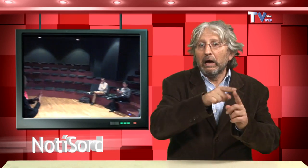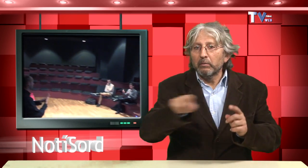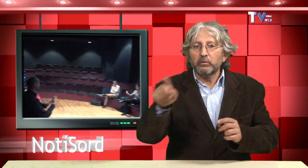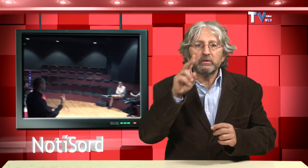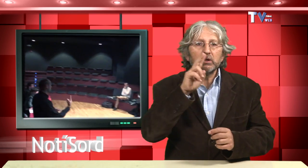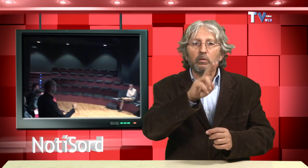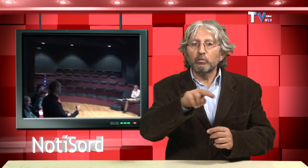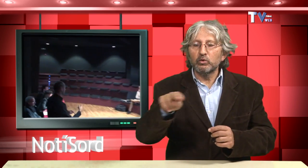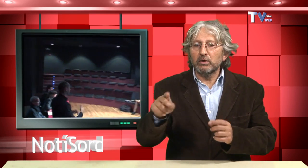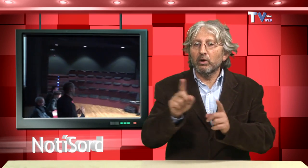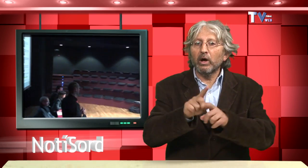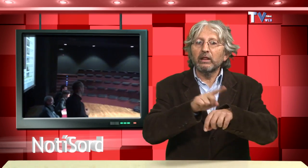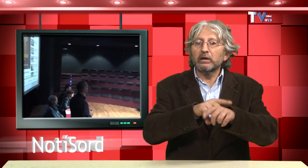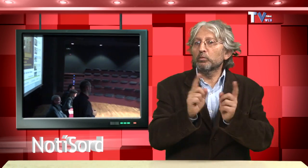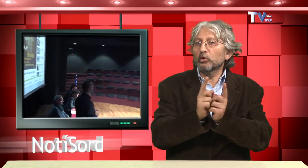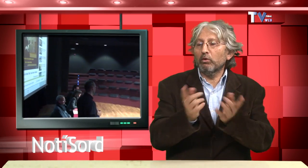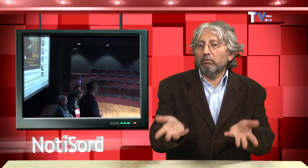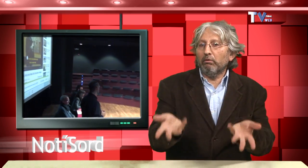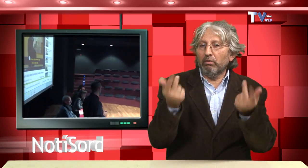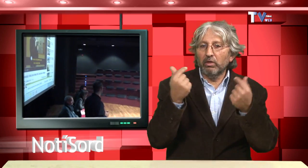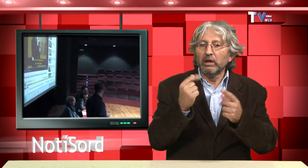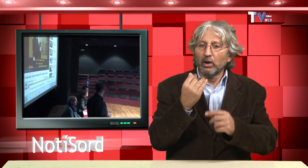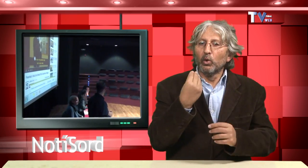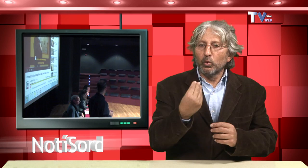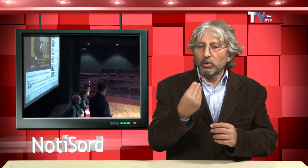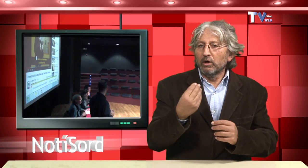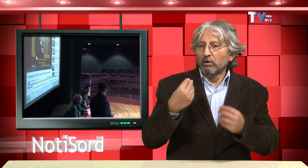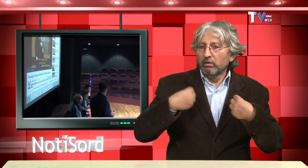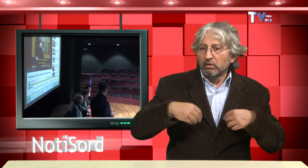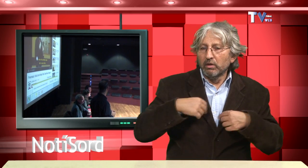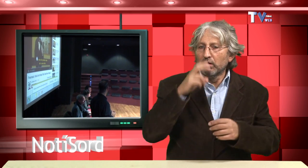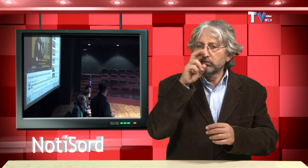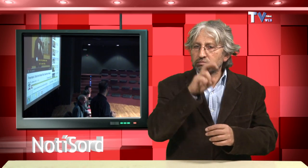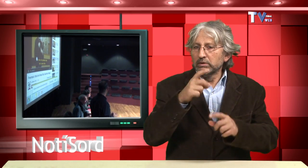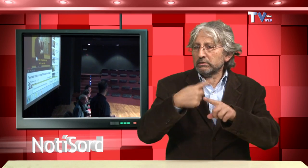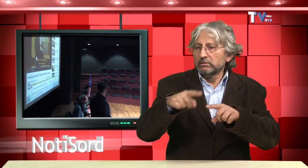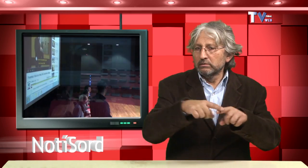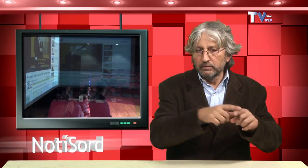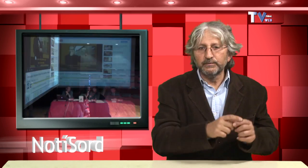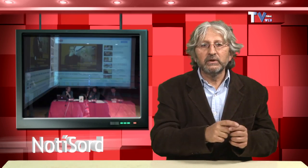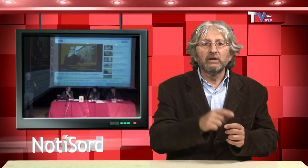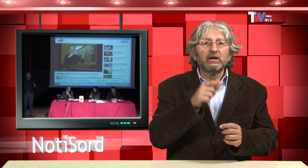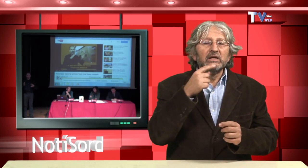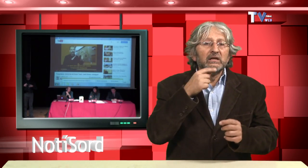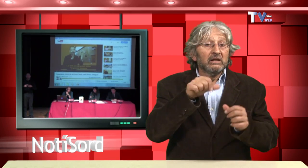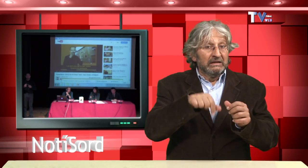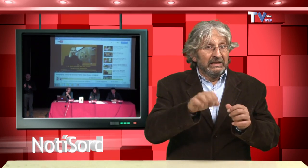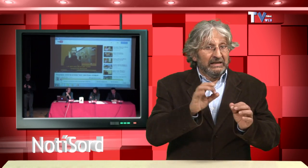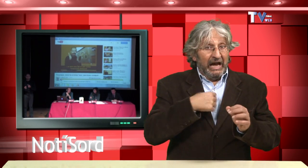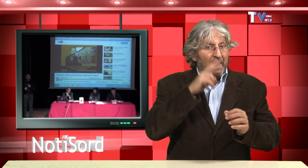Per facilitar la màxima difusió, s'ha creat un canal de YouTube anomenat La Mirada Tàctil, on els vídeos poden ser